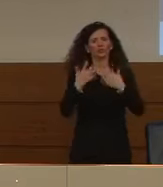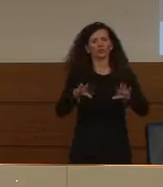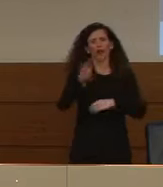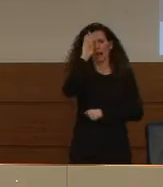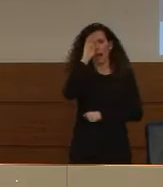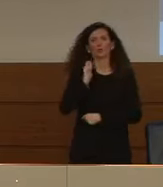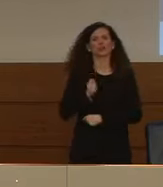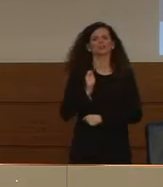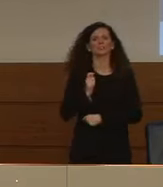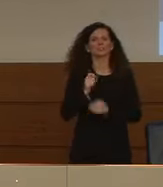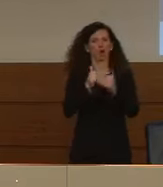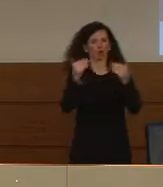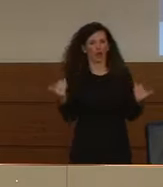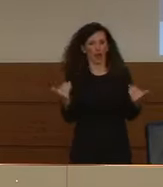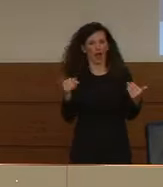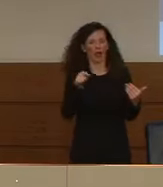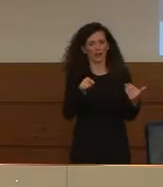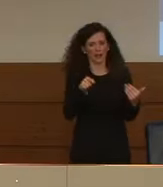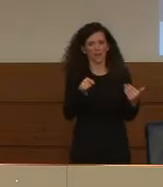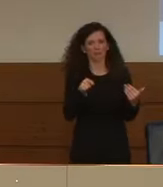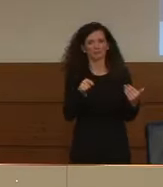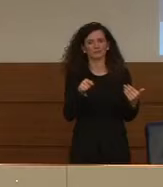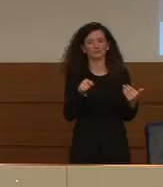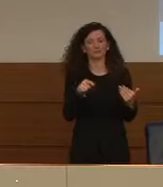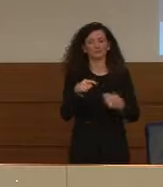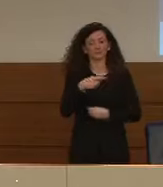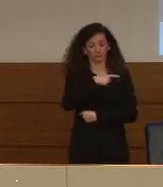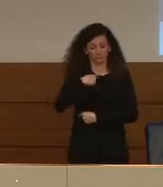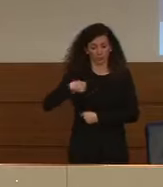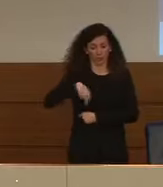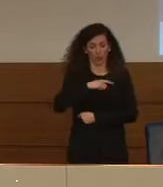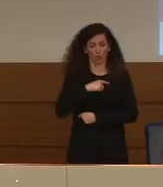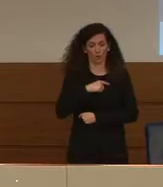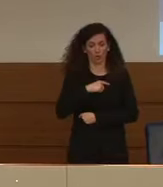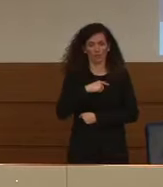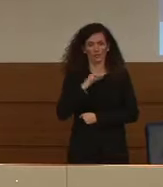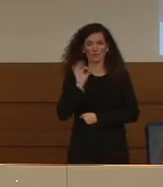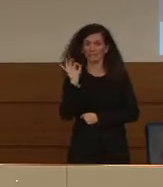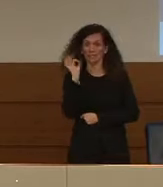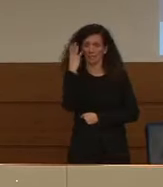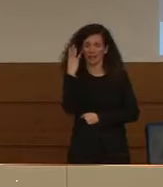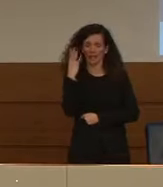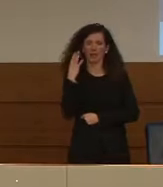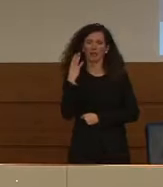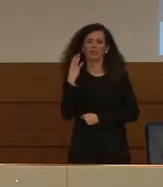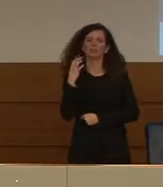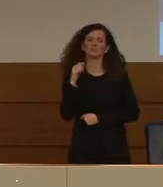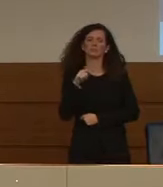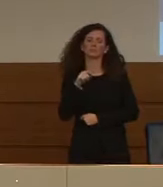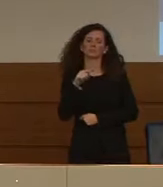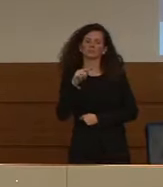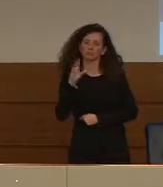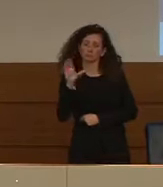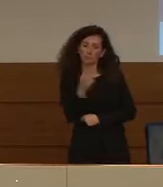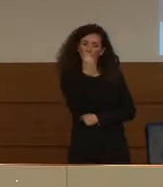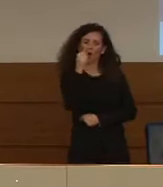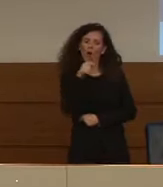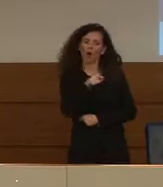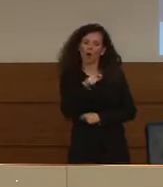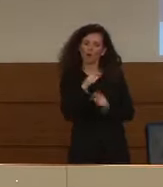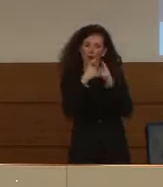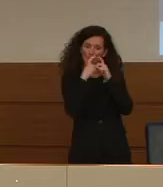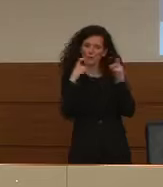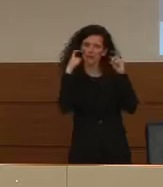'agenzia delle dogane. Noi se dovessimo trovare delle mascherine che sono